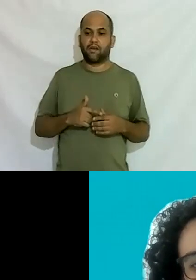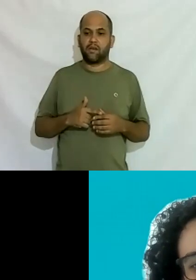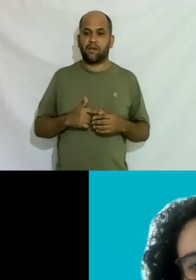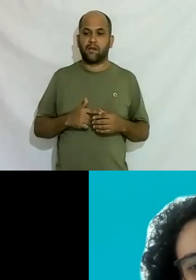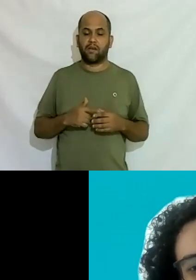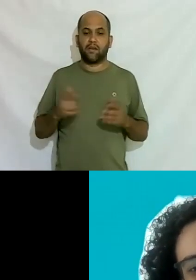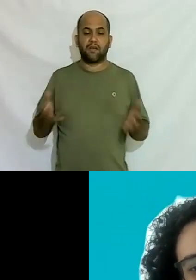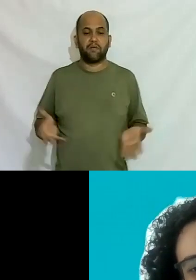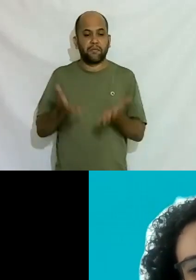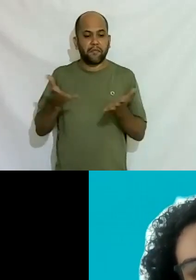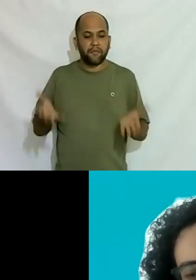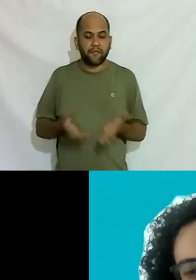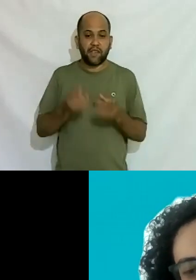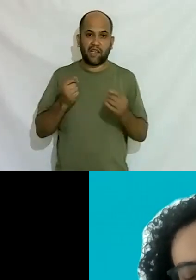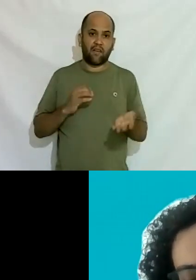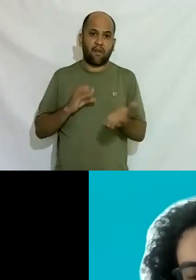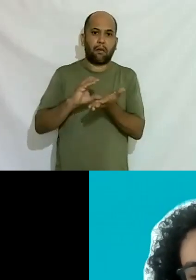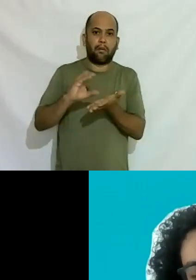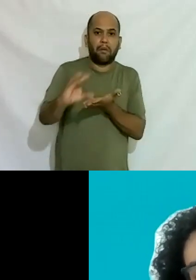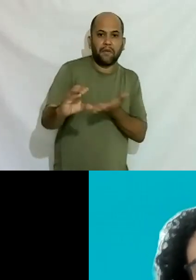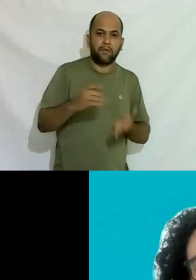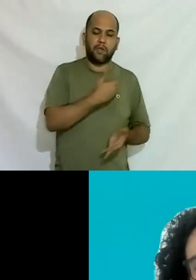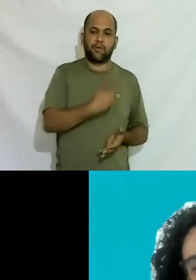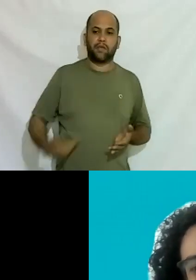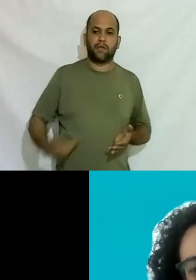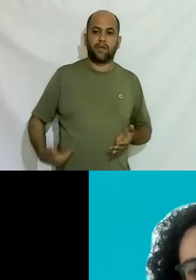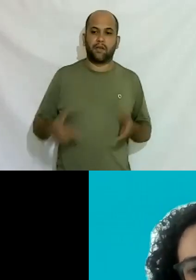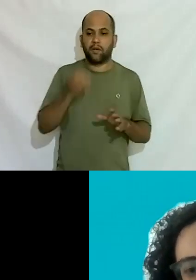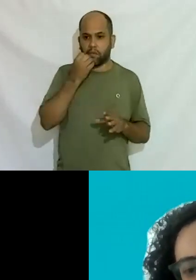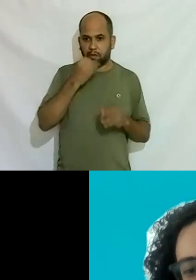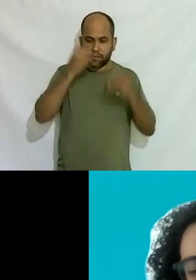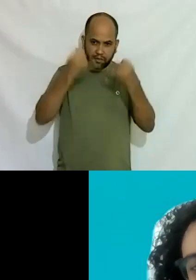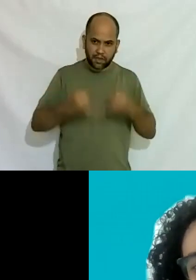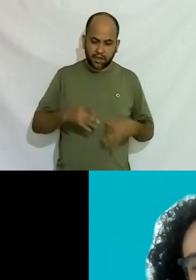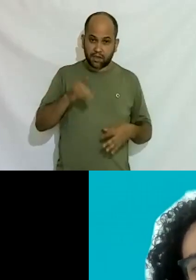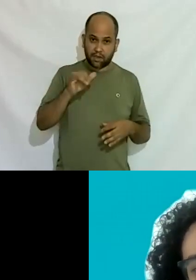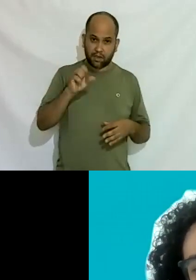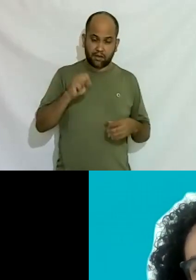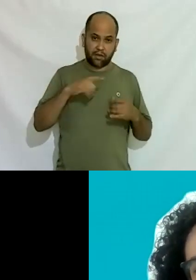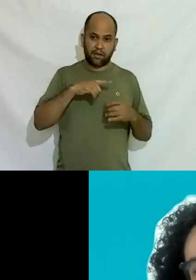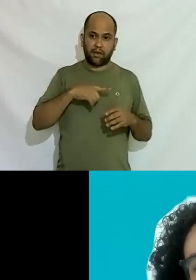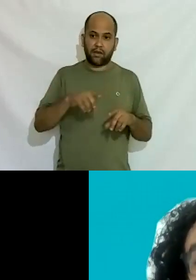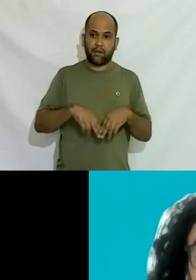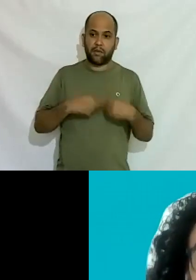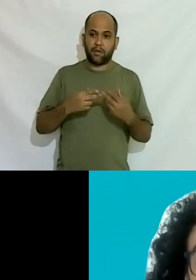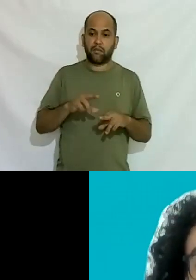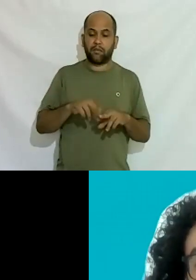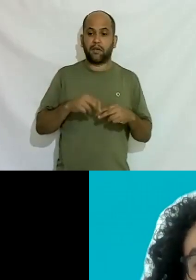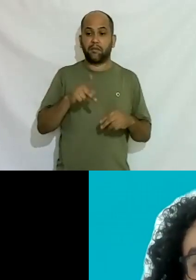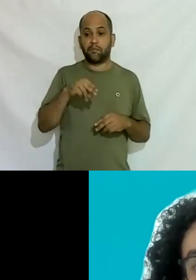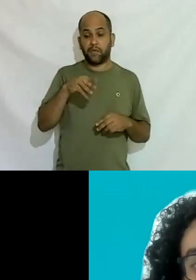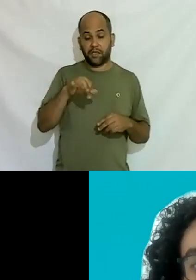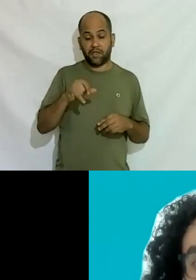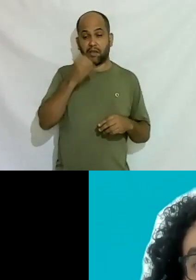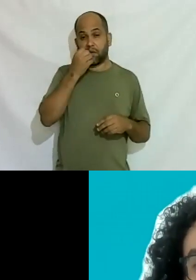investimento do Estado enfim mas é bom você esclarecer esses dados que a gente tem aí divulgado pela mídia e que bom né que a